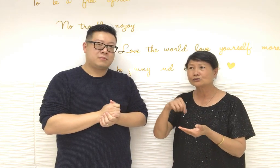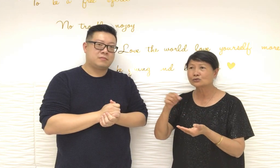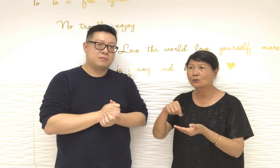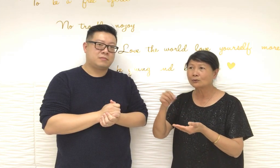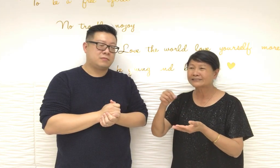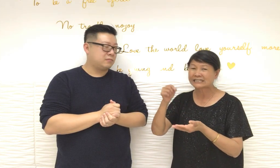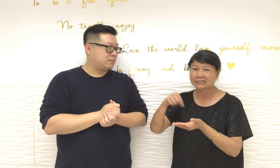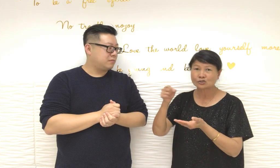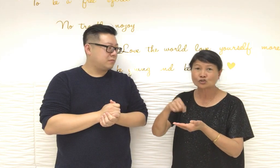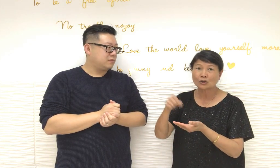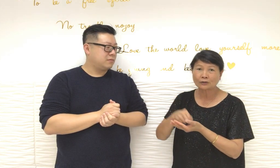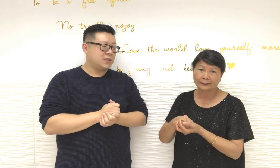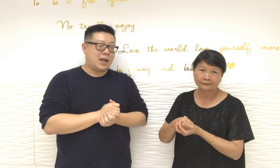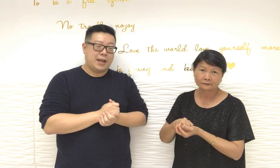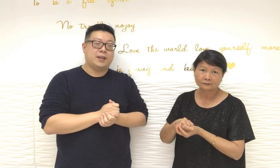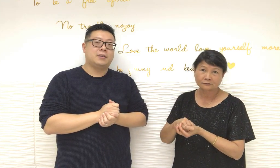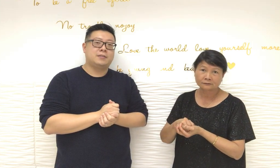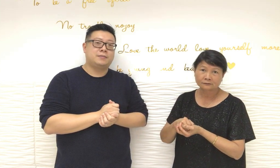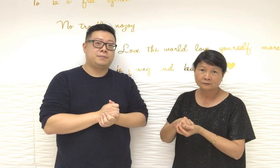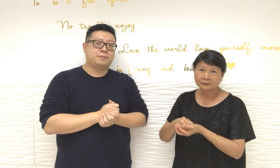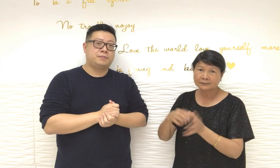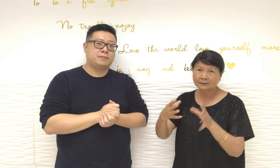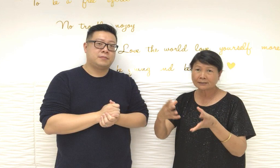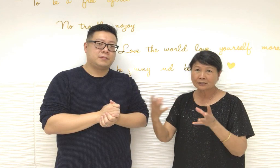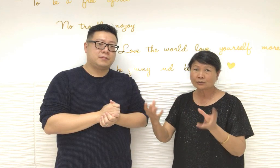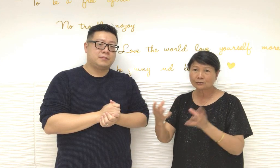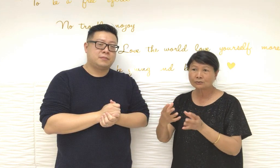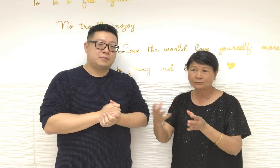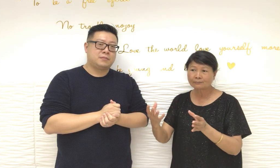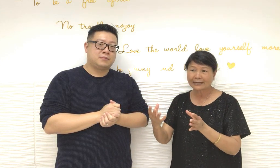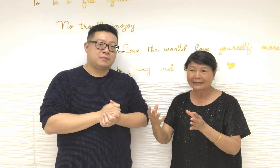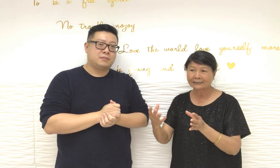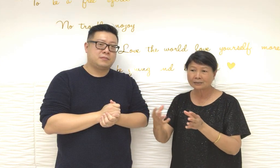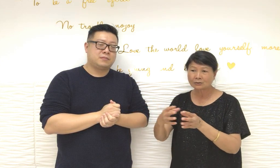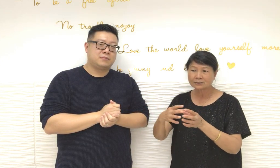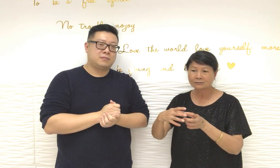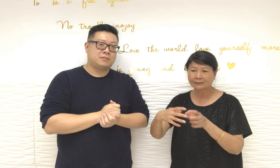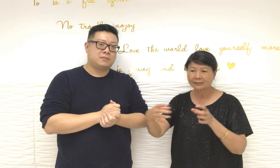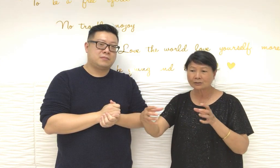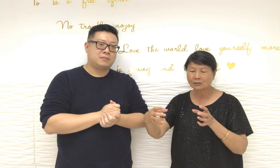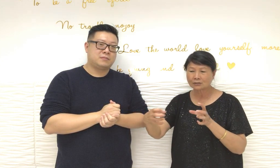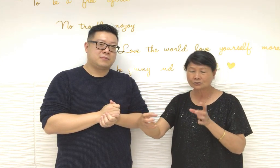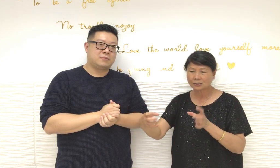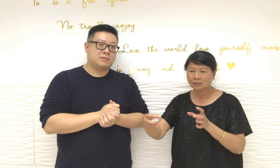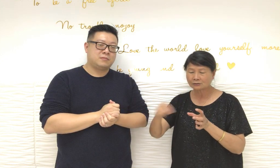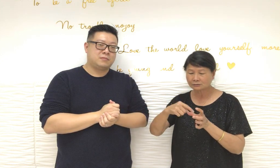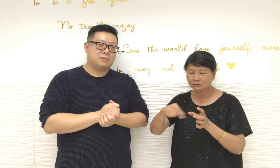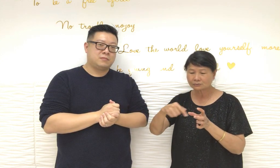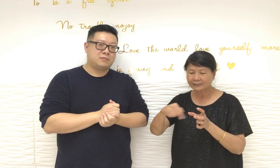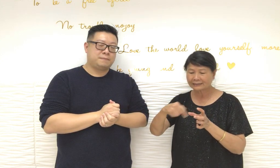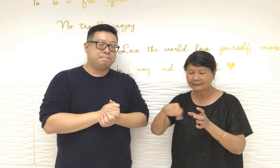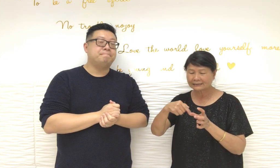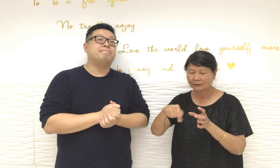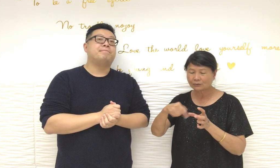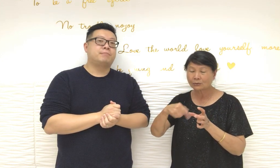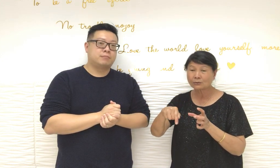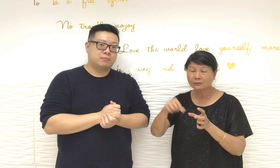做前箱是即是你們去買可以買一個箱中間呢有個孔